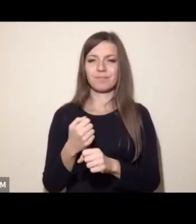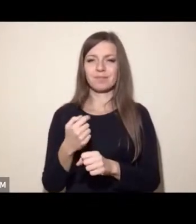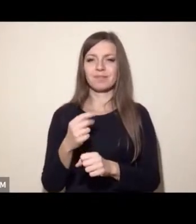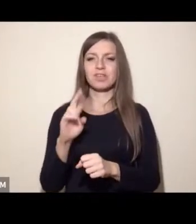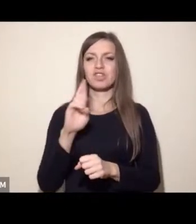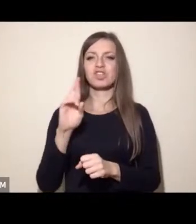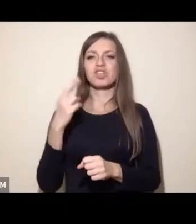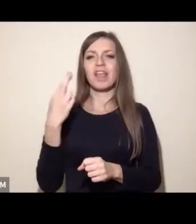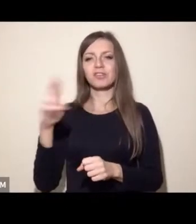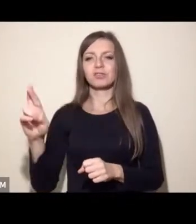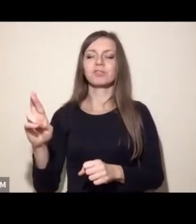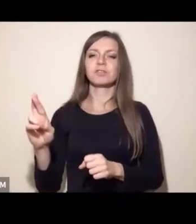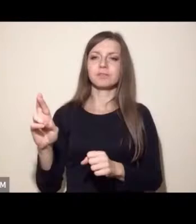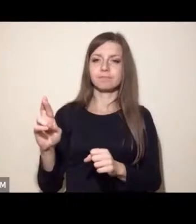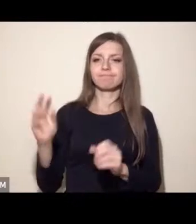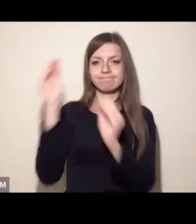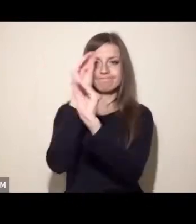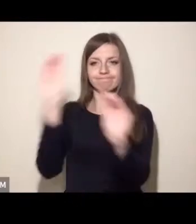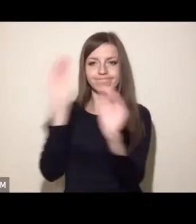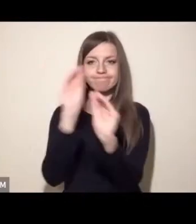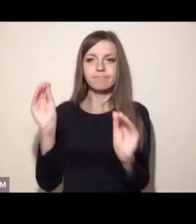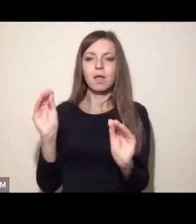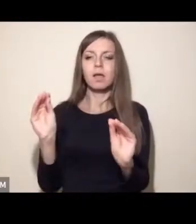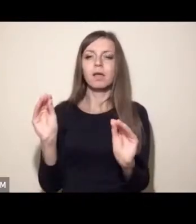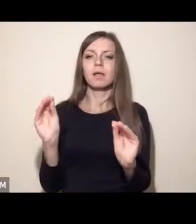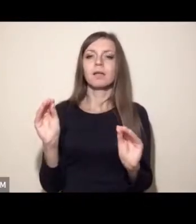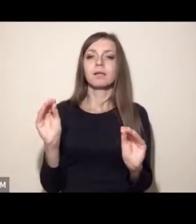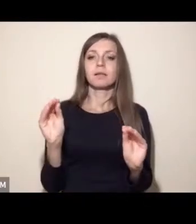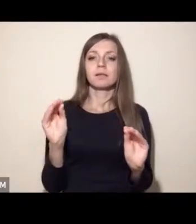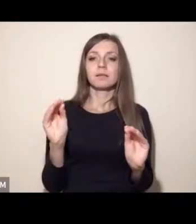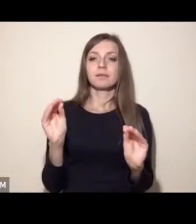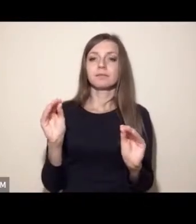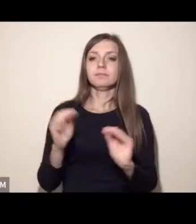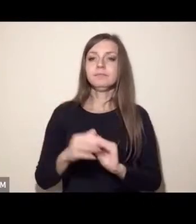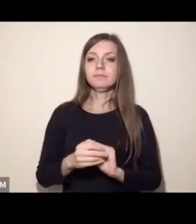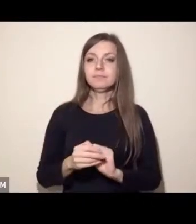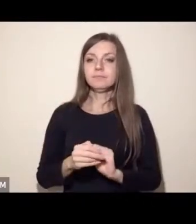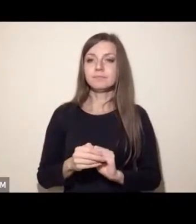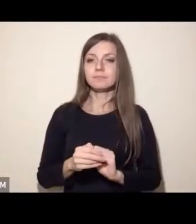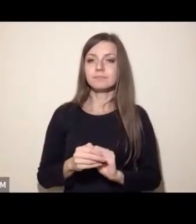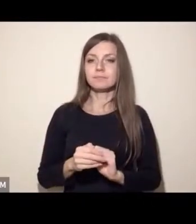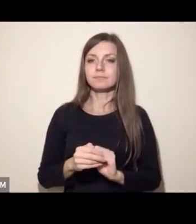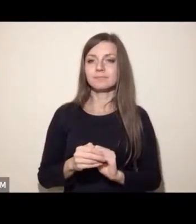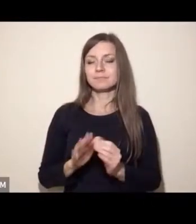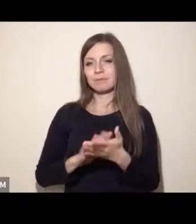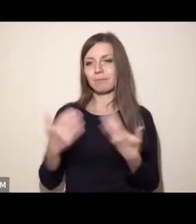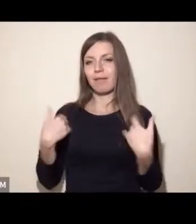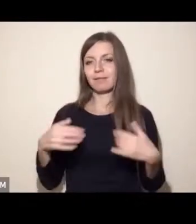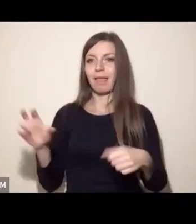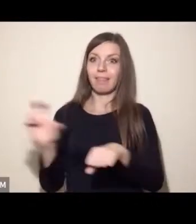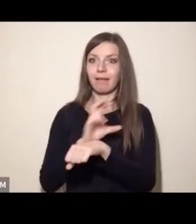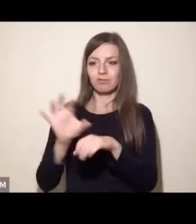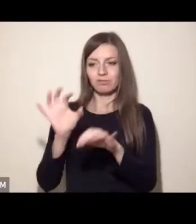edukacyjnej, w relacjach z decydentami. Mam nadzieję, że nie będą to zbyt techniczne szczegóły.